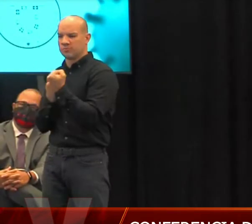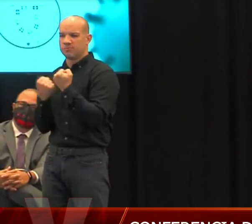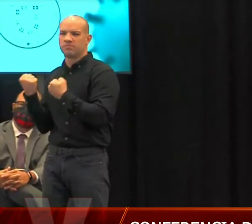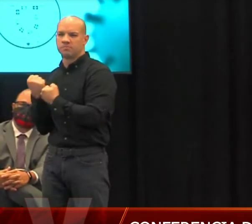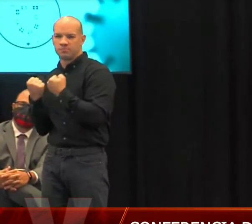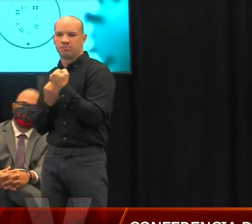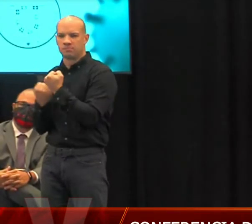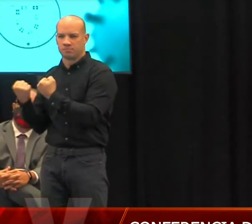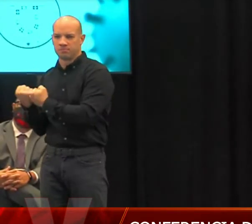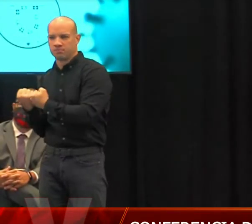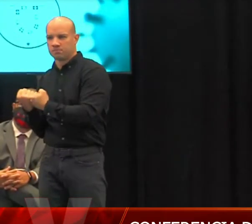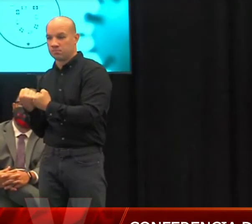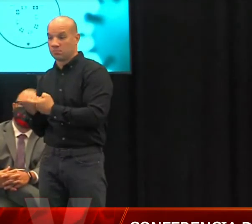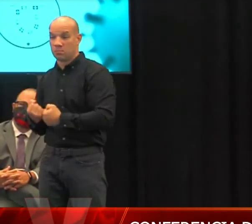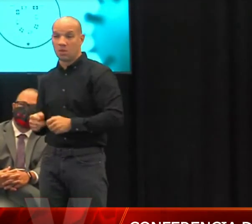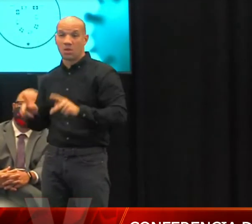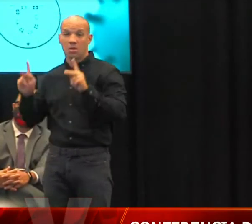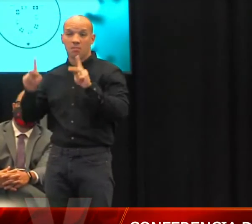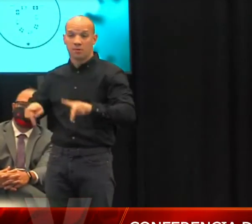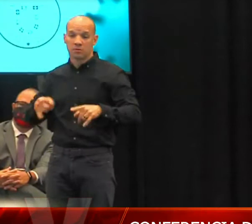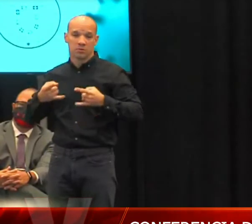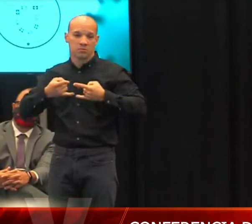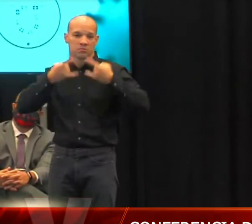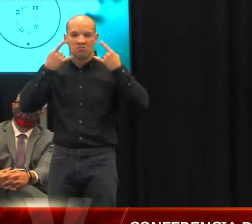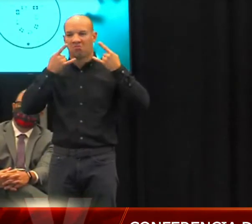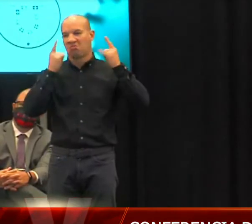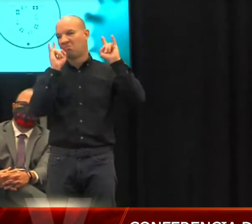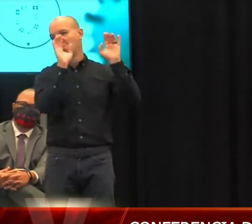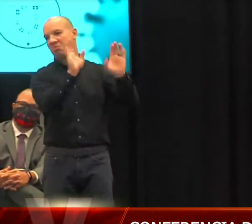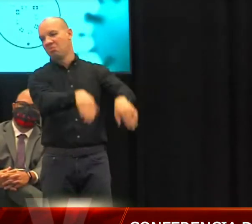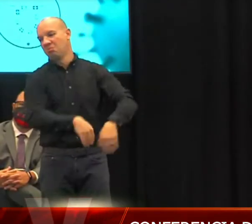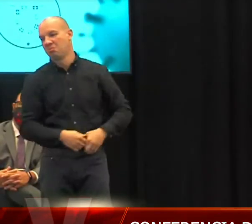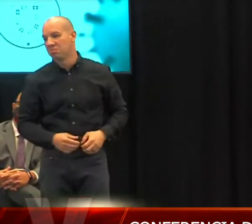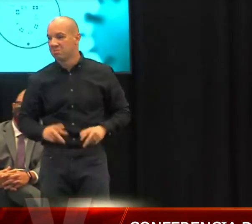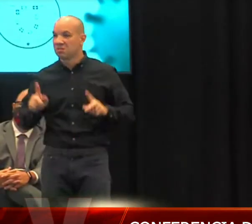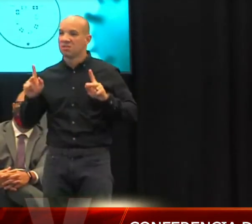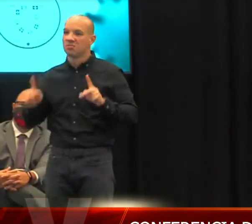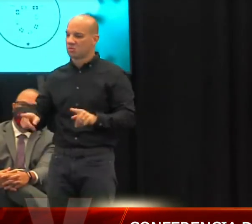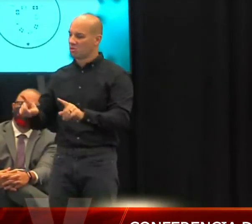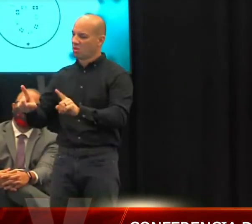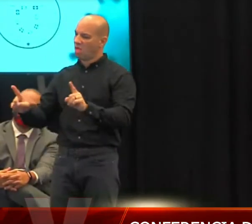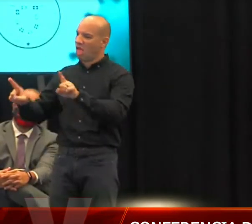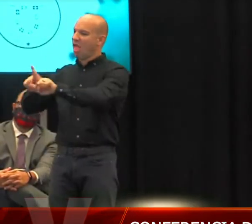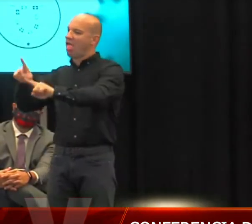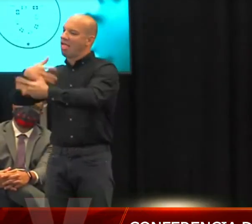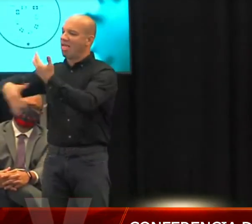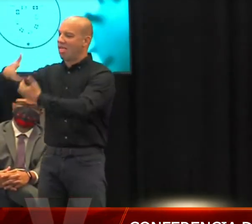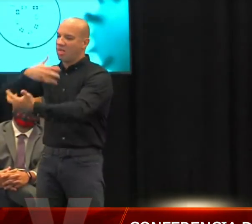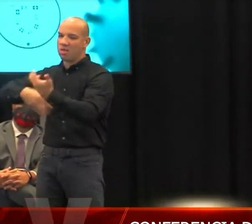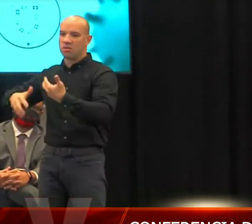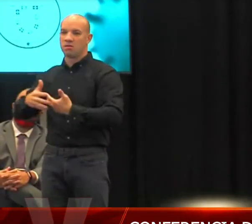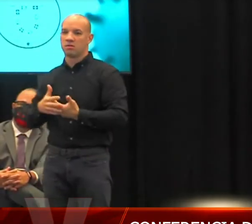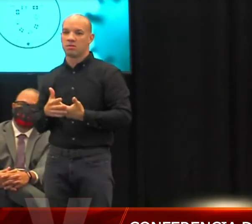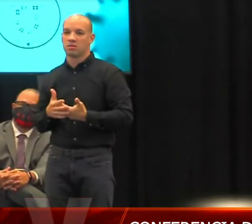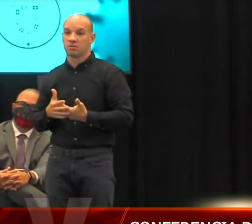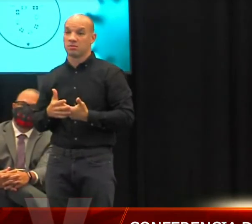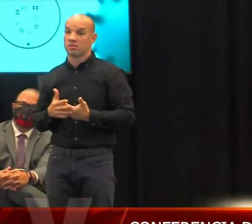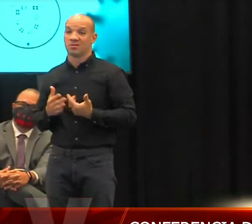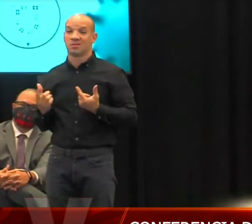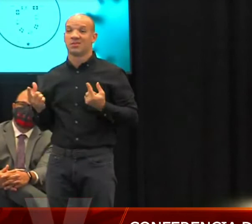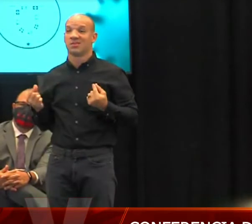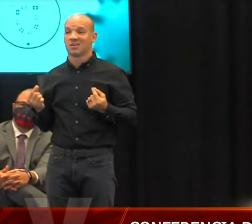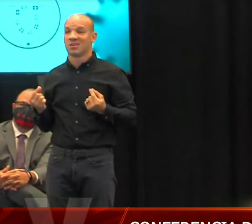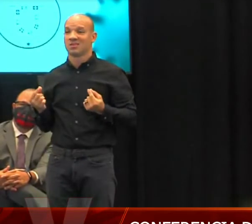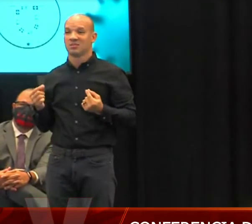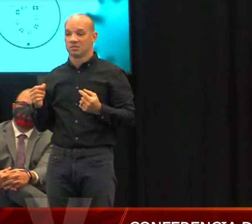cada persona que no use su mascarilla, cada persona que decida no seguir el distanciamiento físico, está impactando